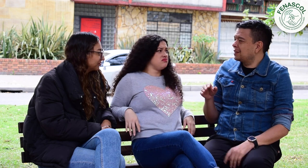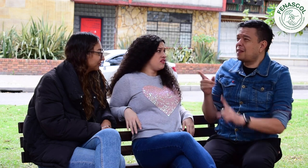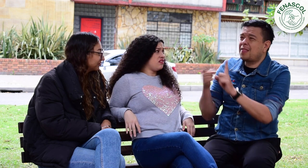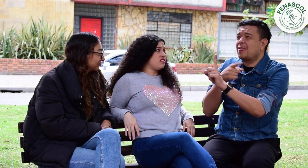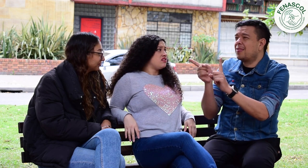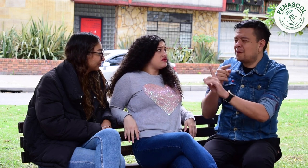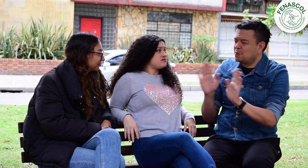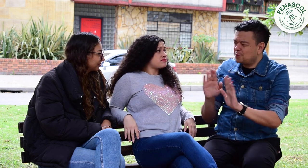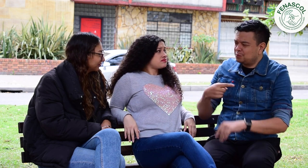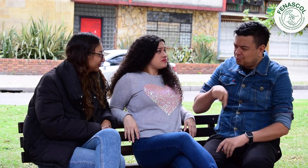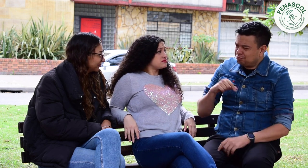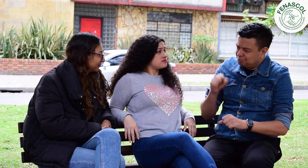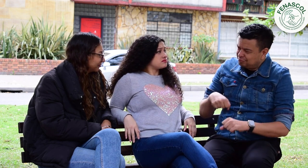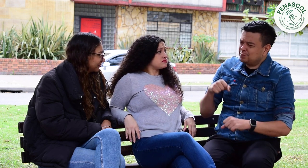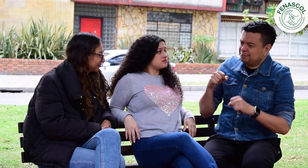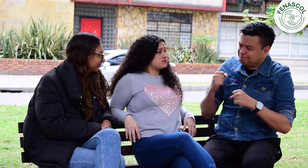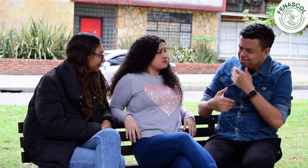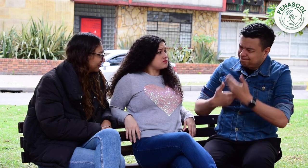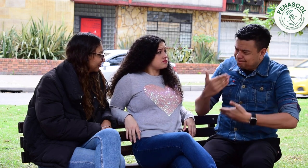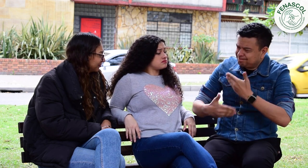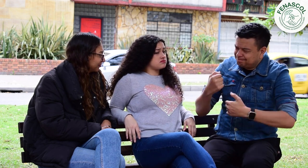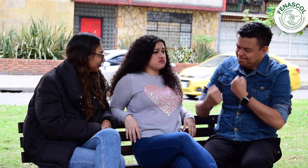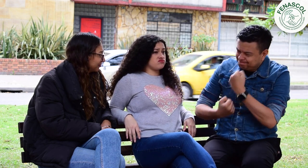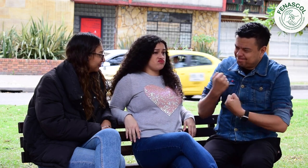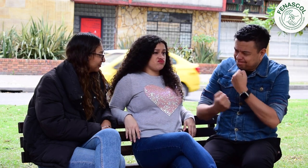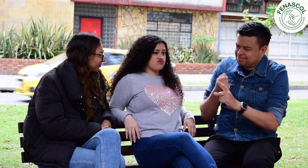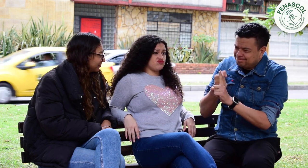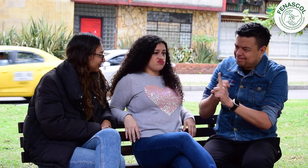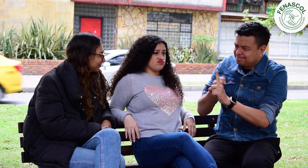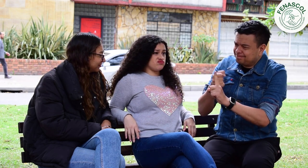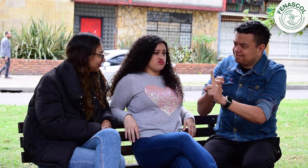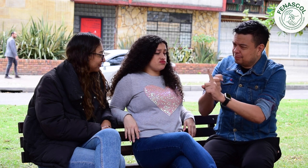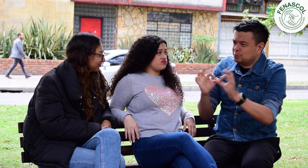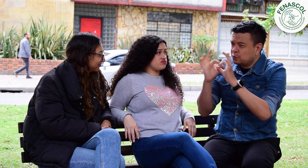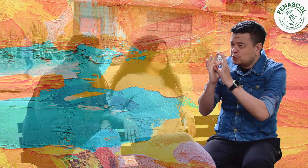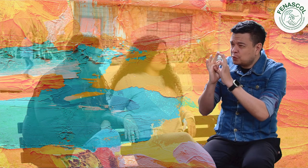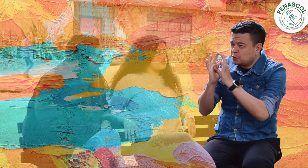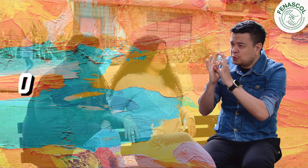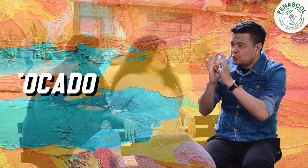No hay que divagar tanto. Nosotros podemos seguir insistiendo o haciendo gestión. Enfocados.